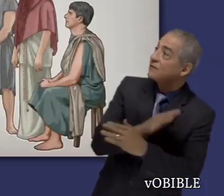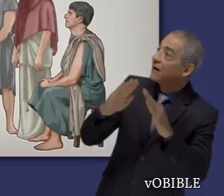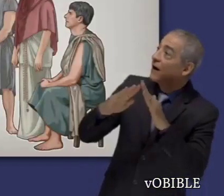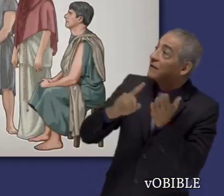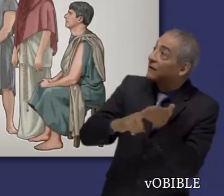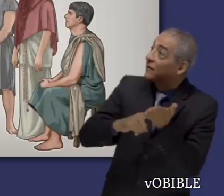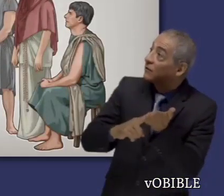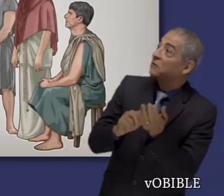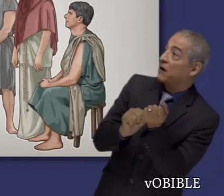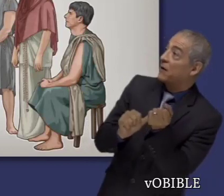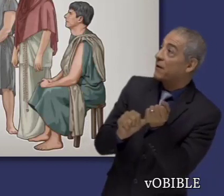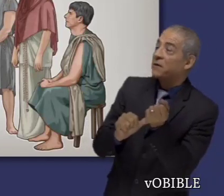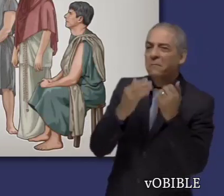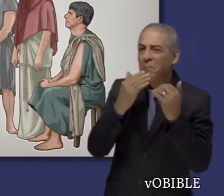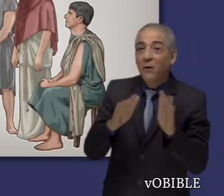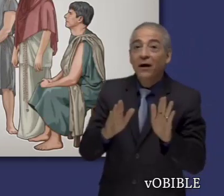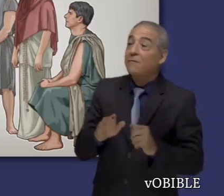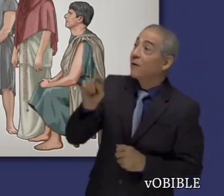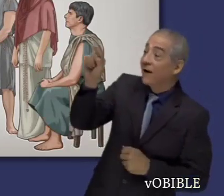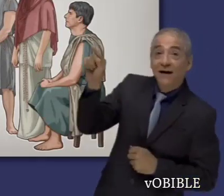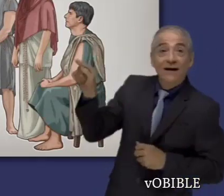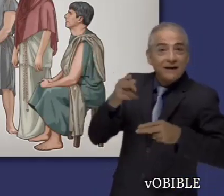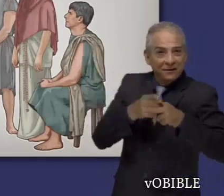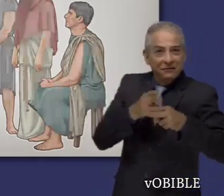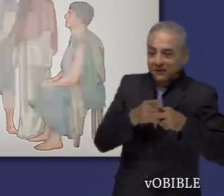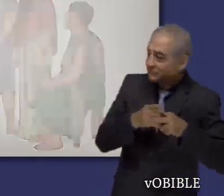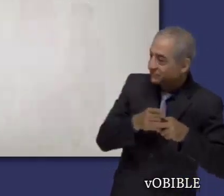se reúnen en su casa, entre ellos Apfia y Arquipo.